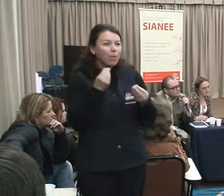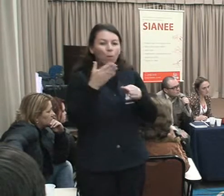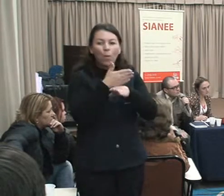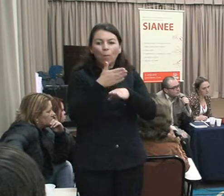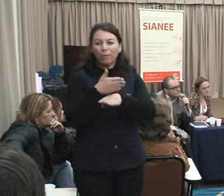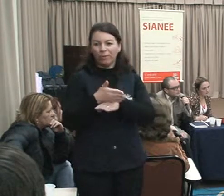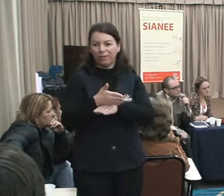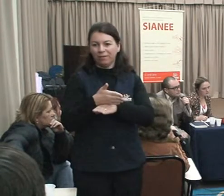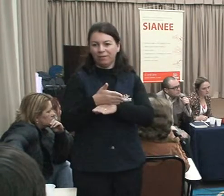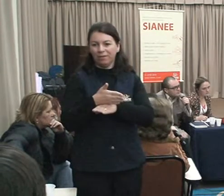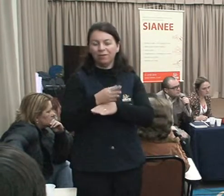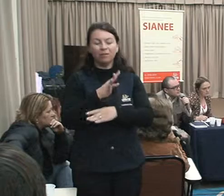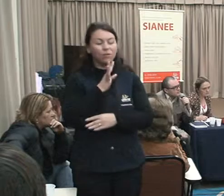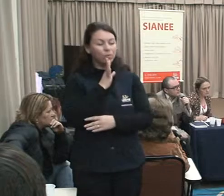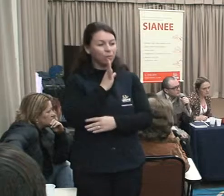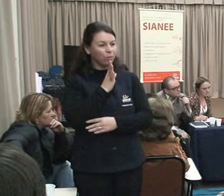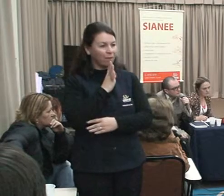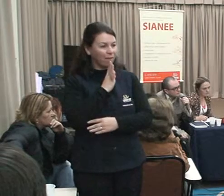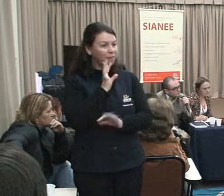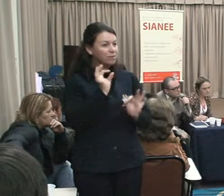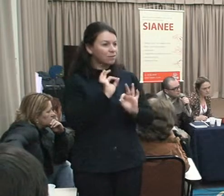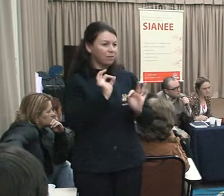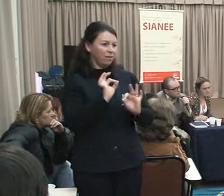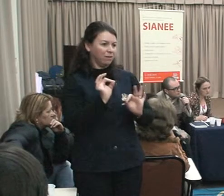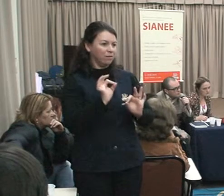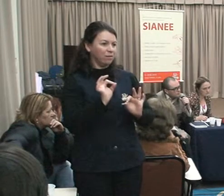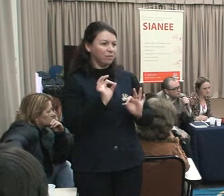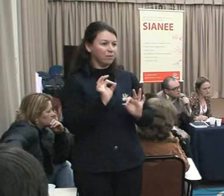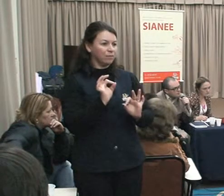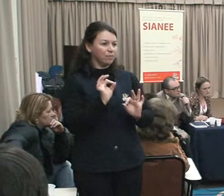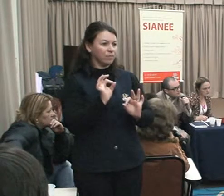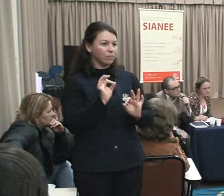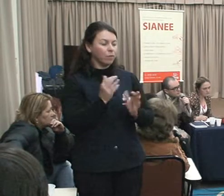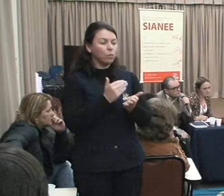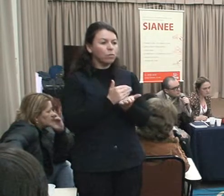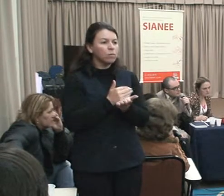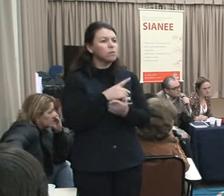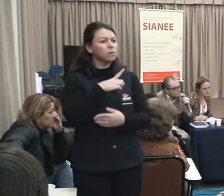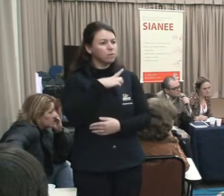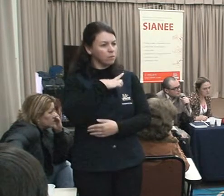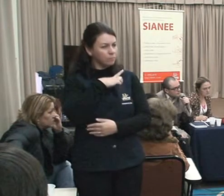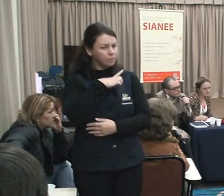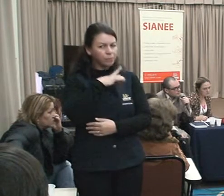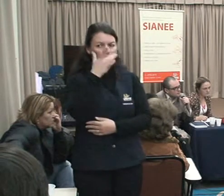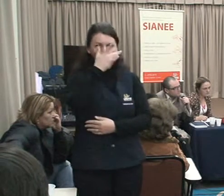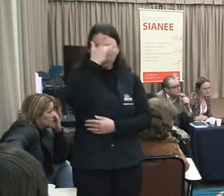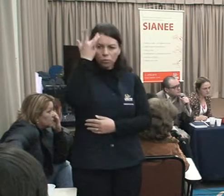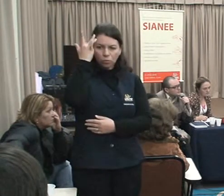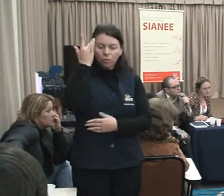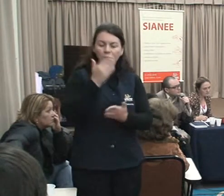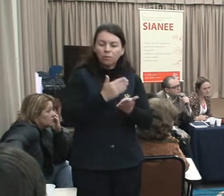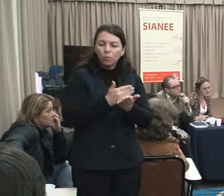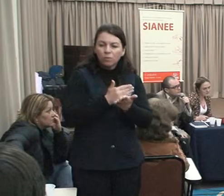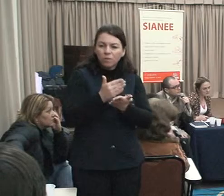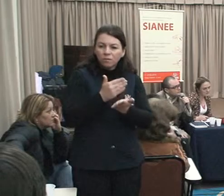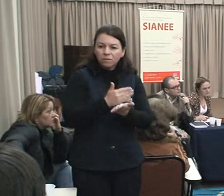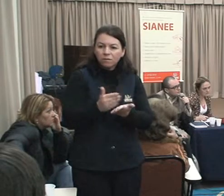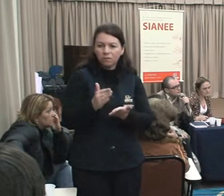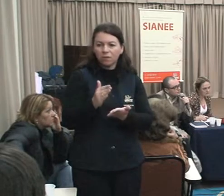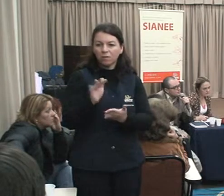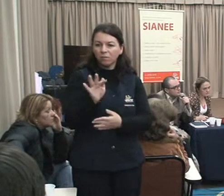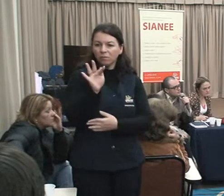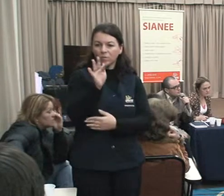UPE, comissão da Universidade do UTI, que